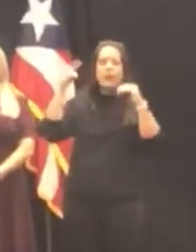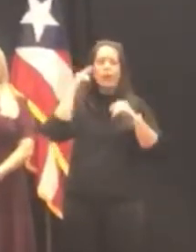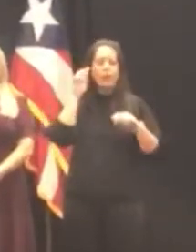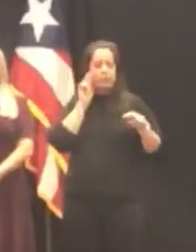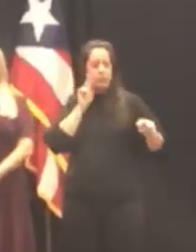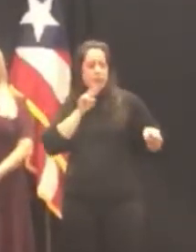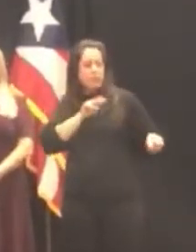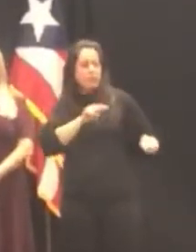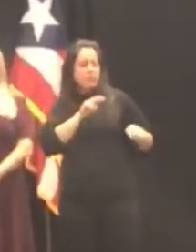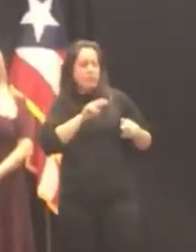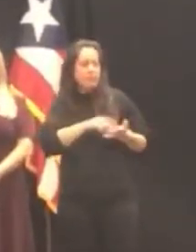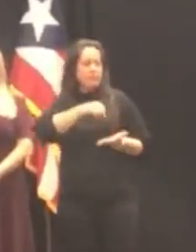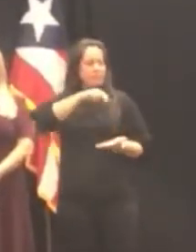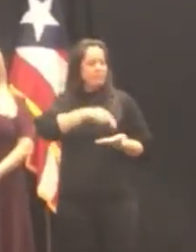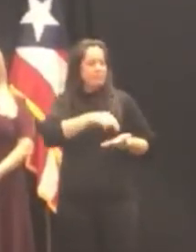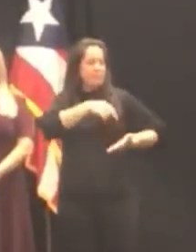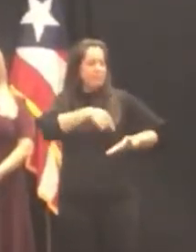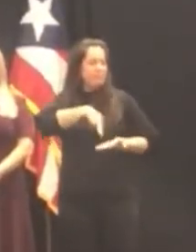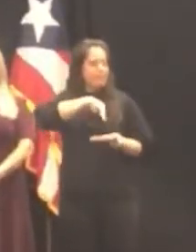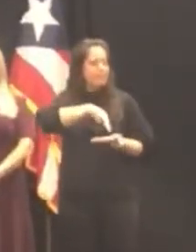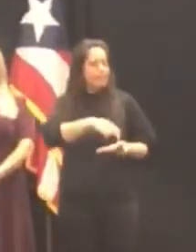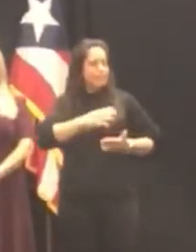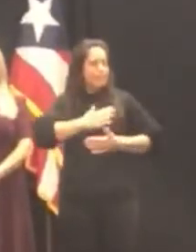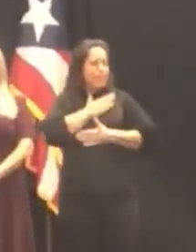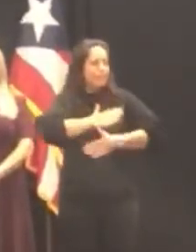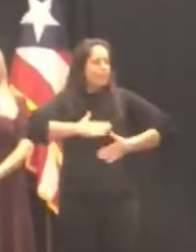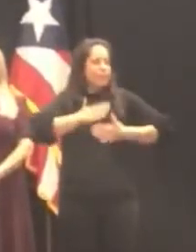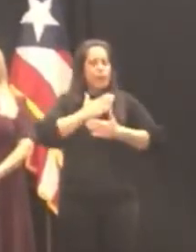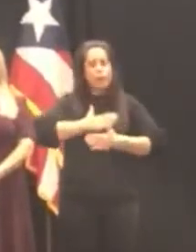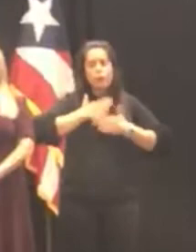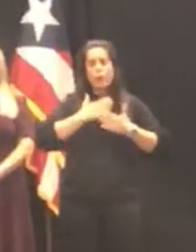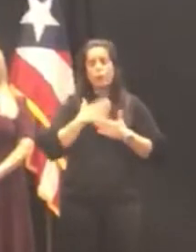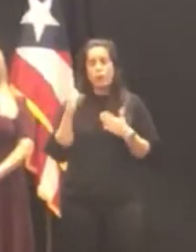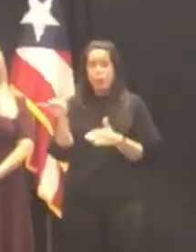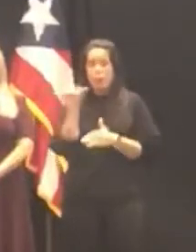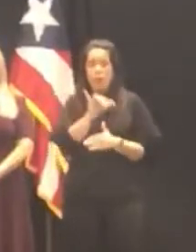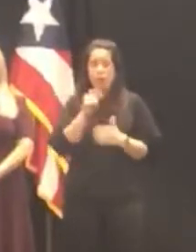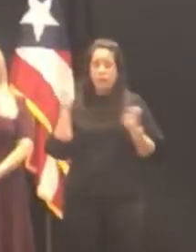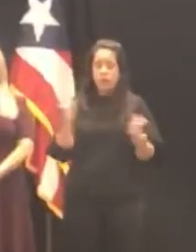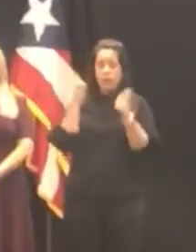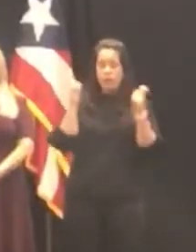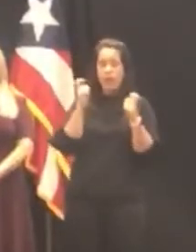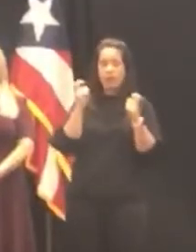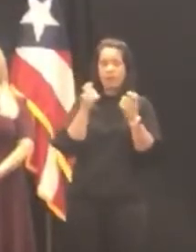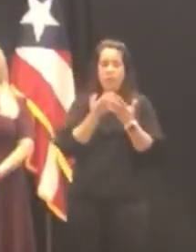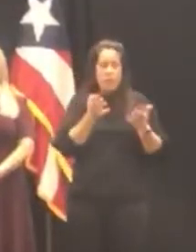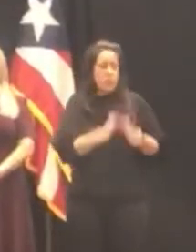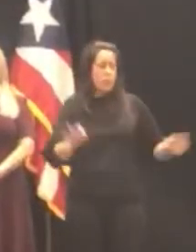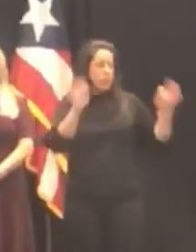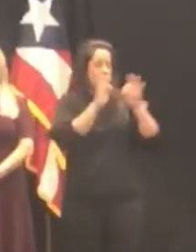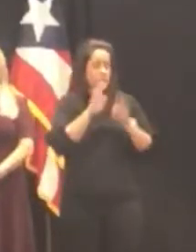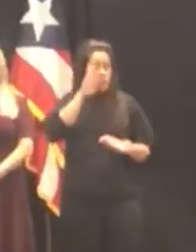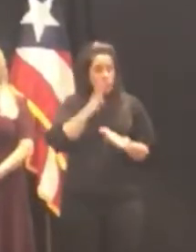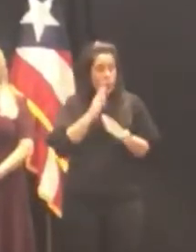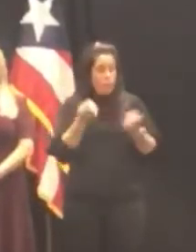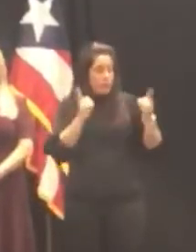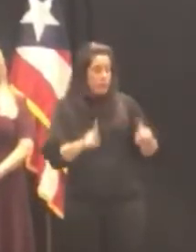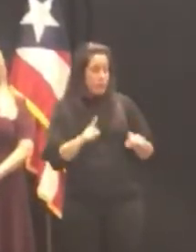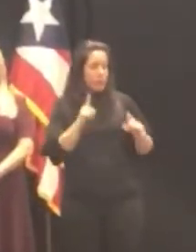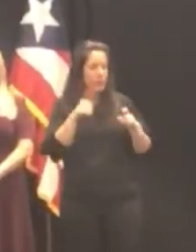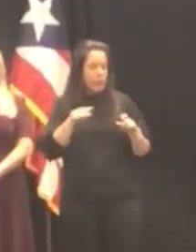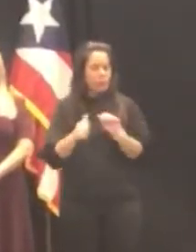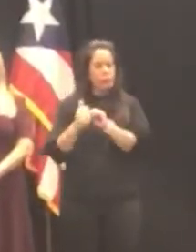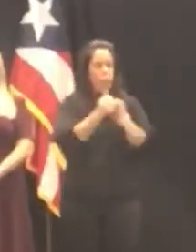alegría como solían hacerlo cuando celebraban los momentos más importantes en la vida de sus hijos y de sus nietos